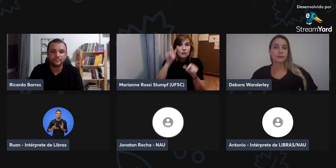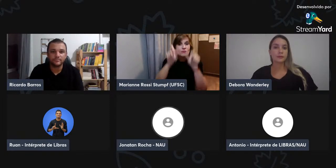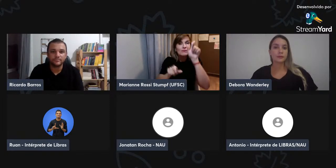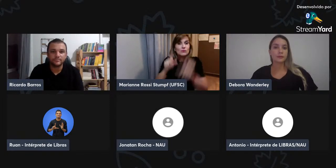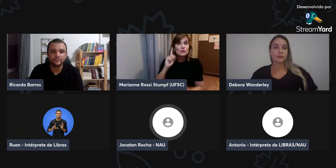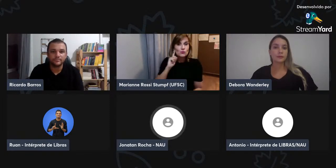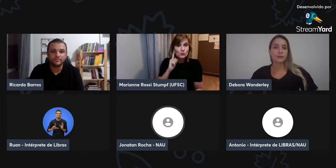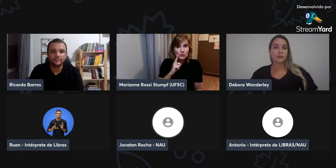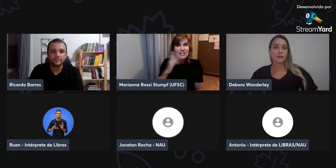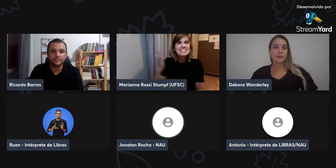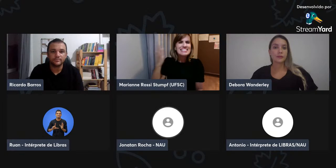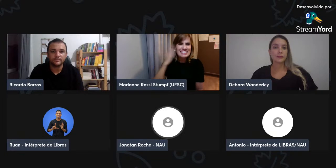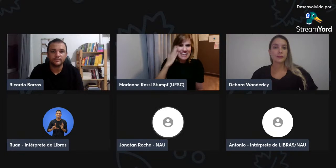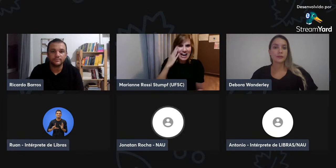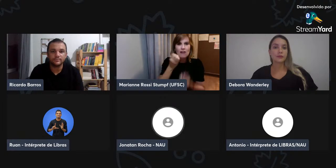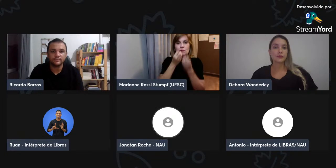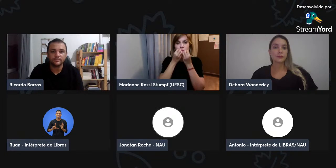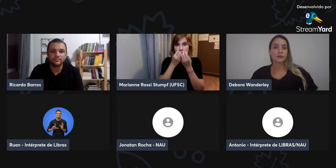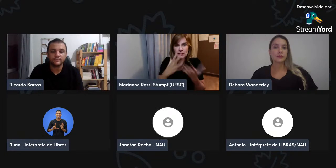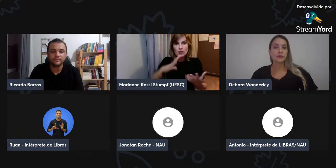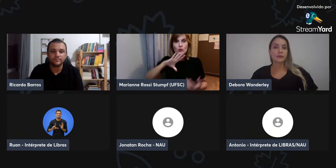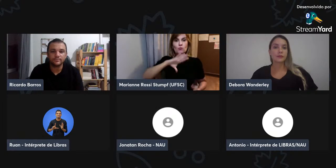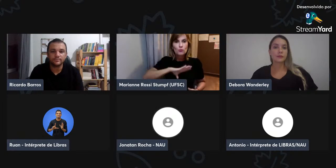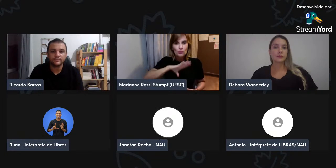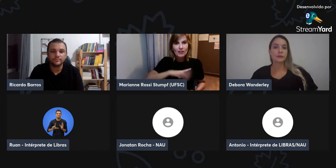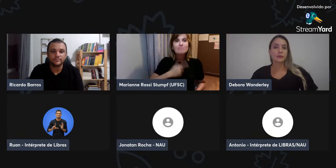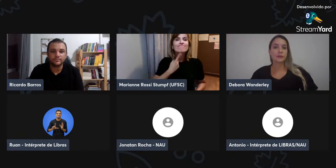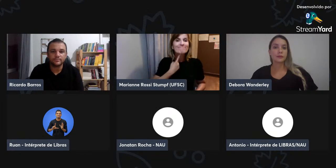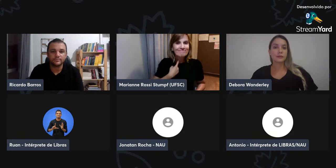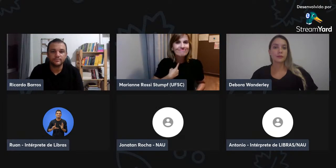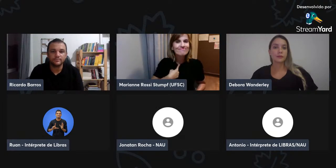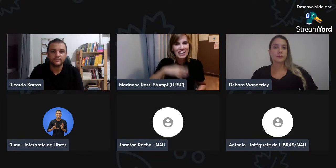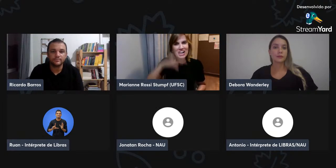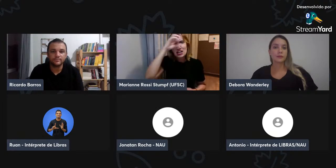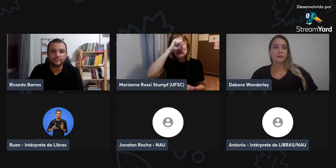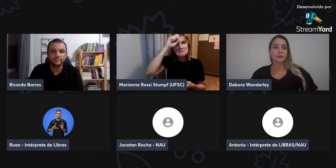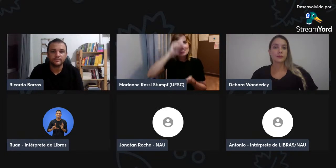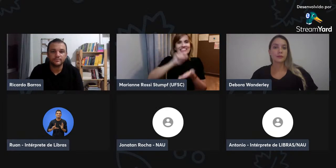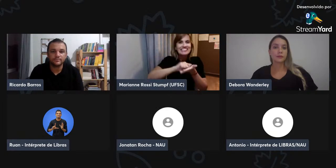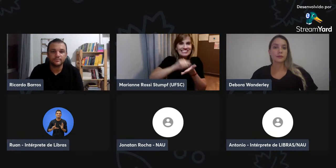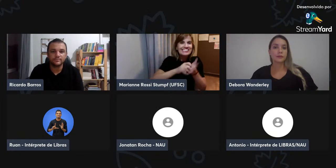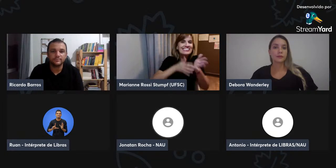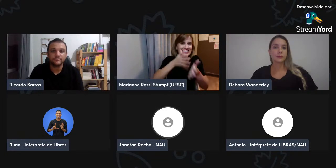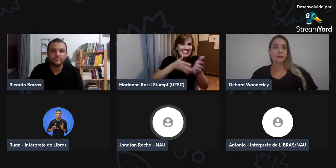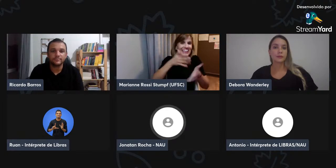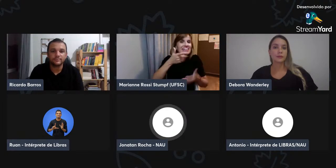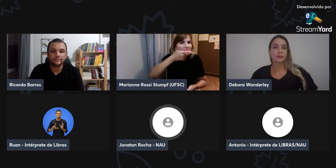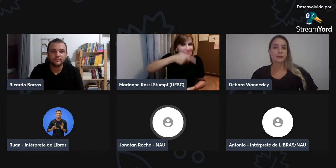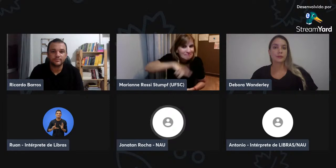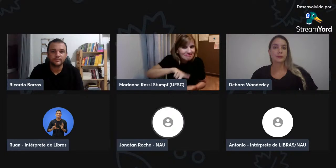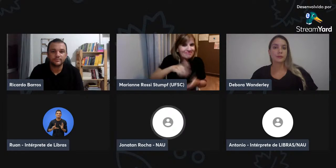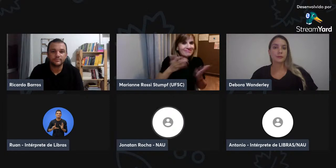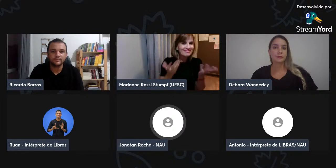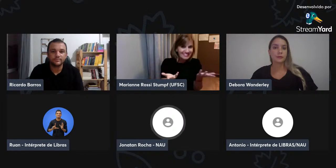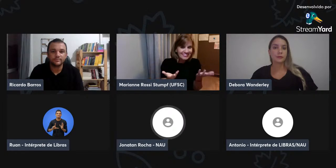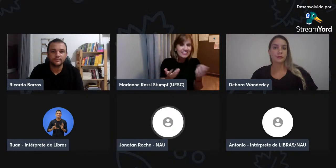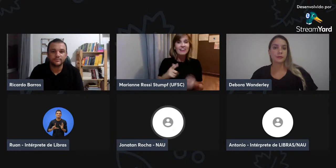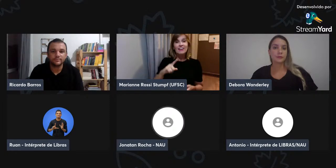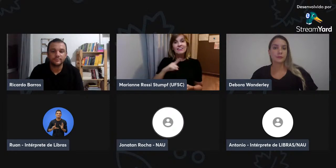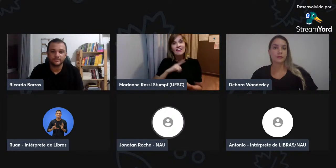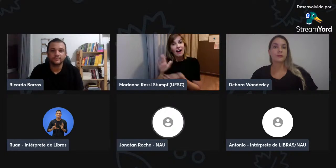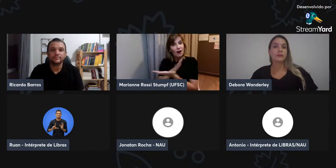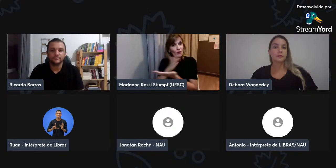Então, hoje, o que eu tenho observado, em relação aos surdos, é que, tem o desejo de aprender o